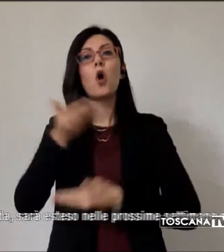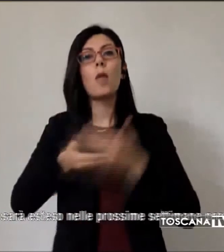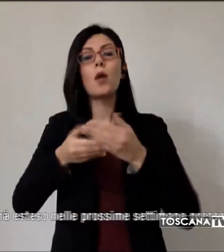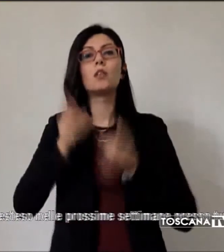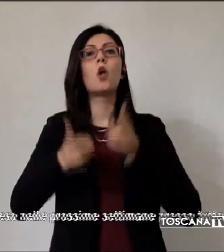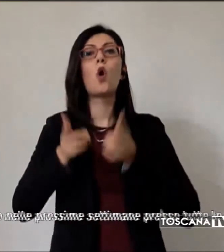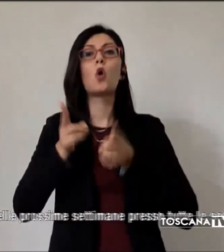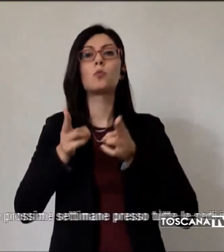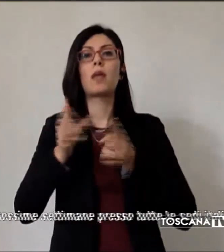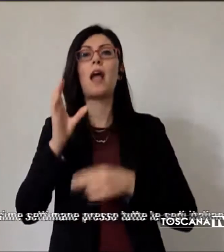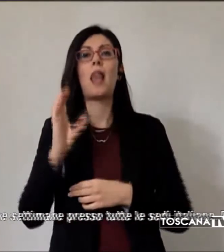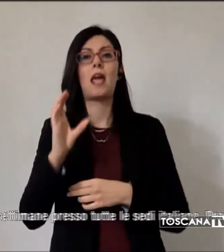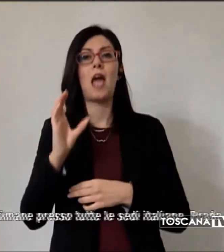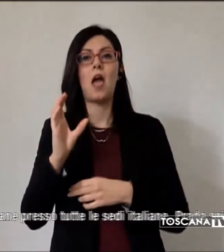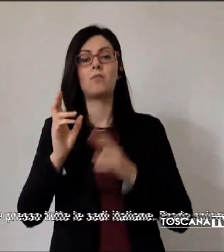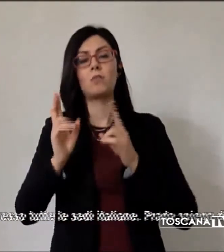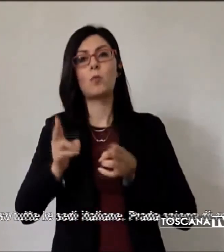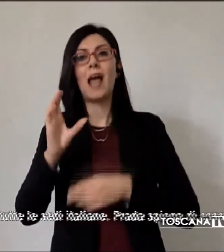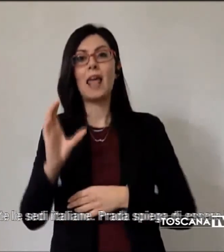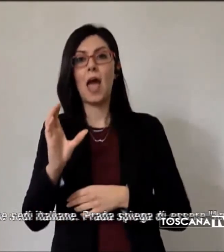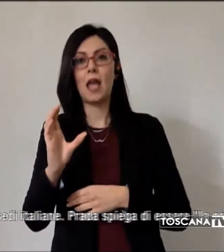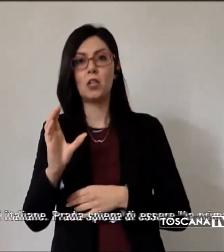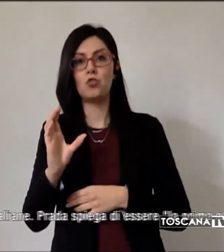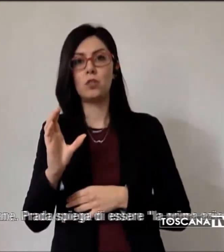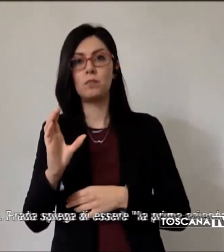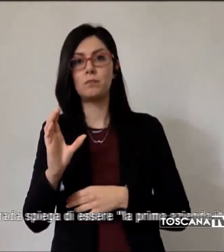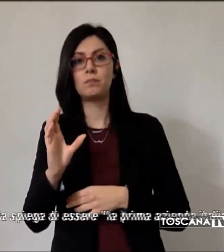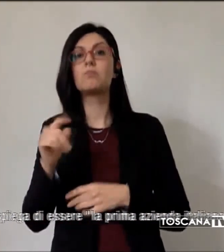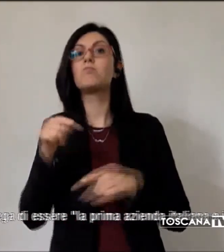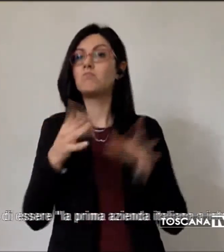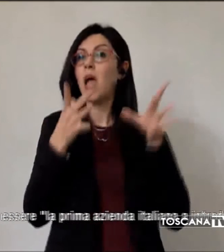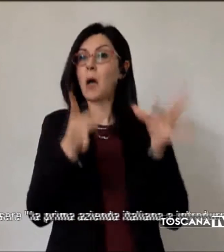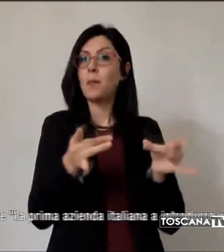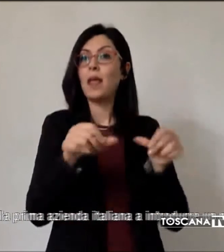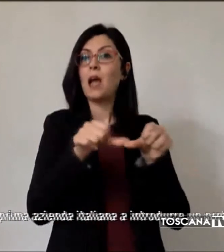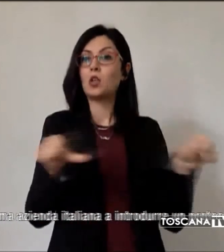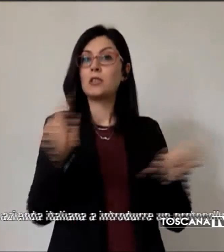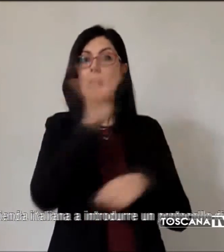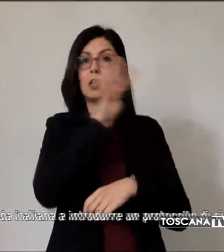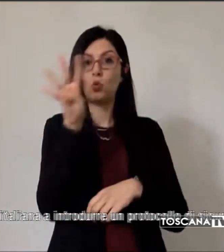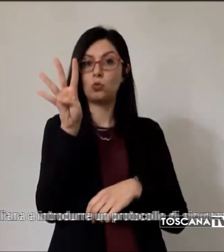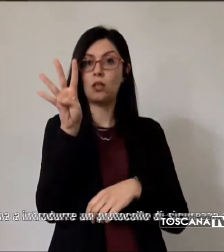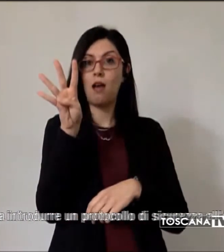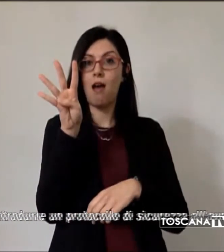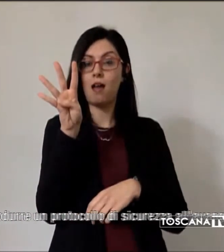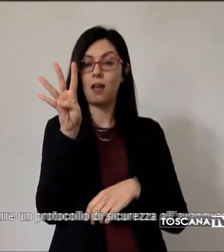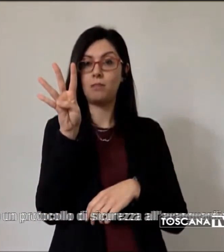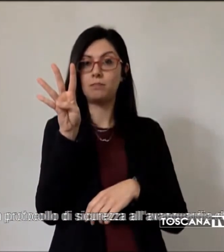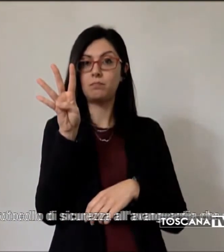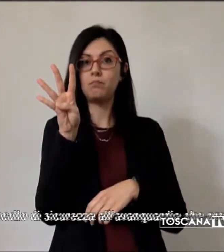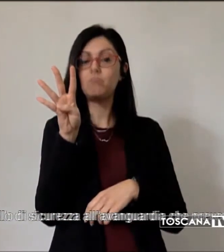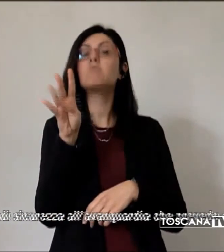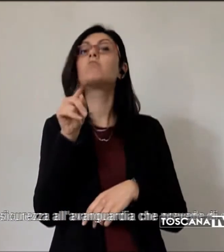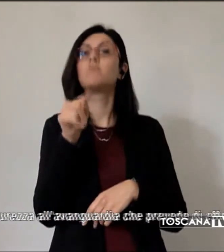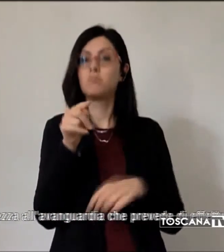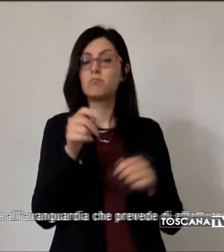Careggi. Applicato ora alle sedi toscane, in funzione, spiega l'azienda, sarà esteso